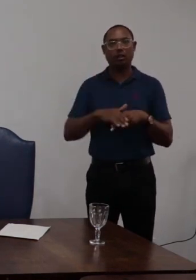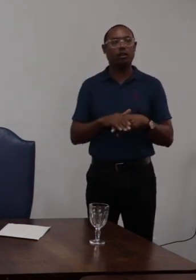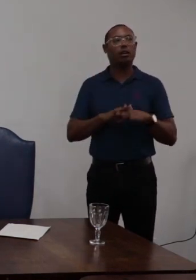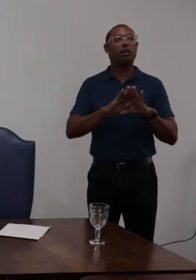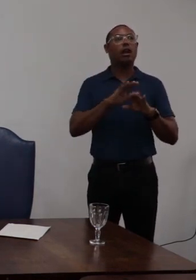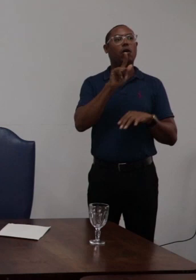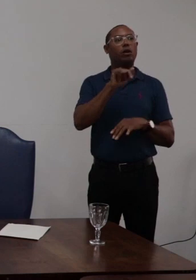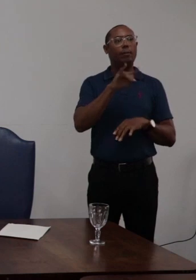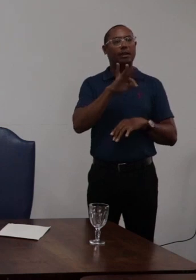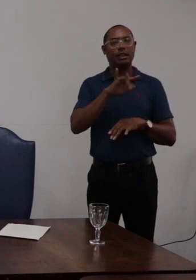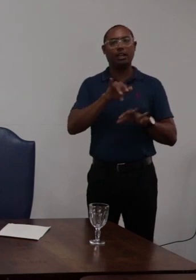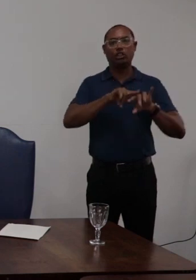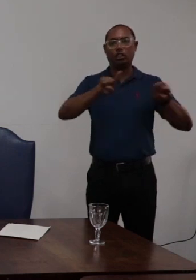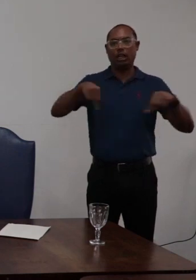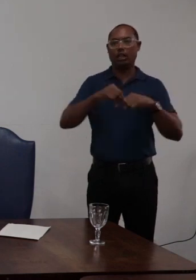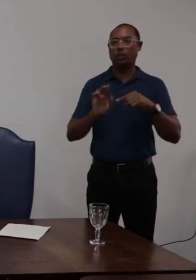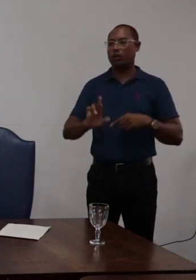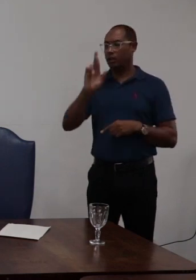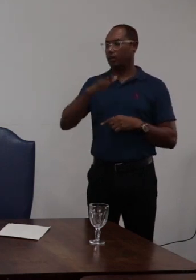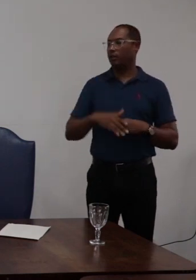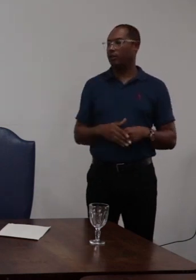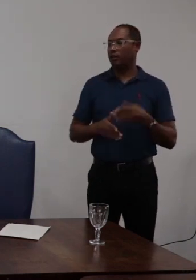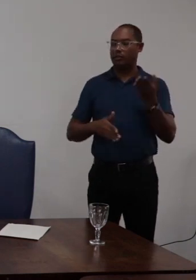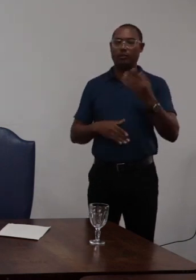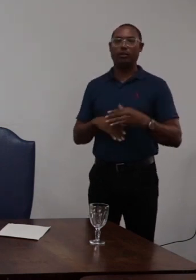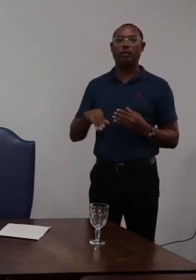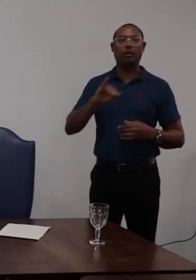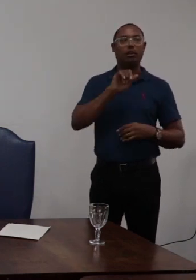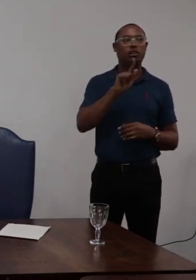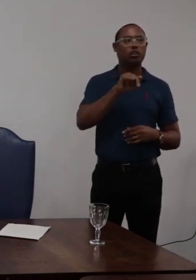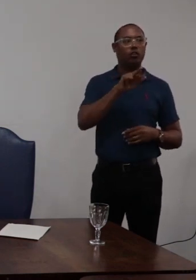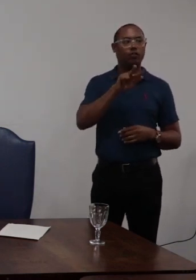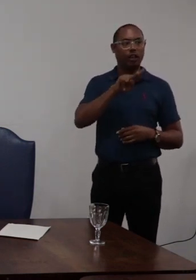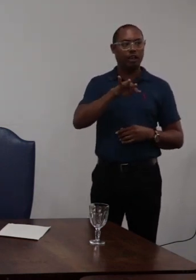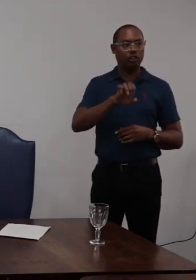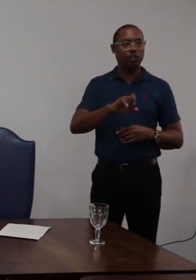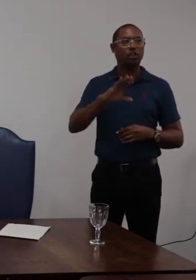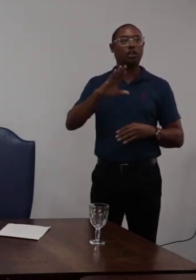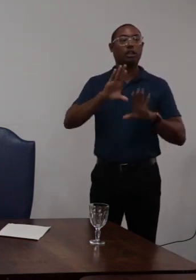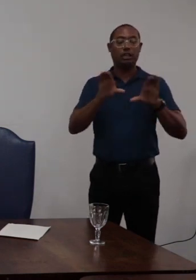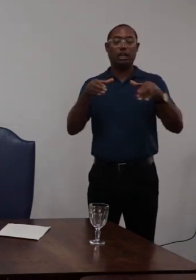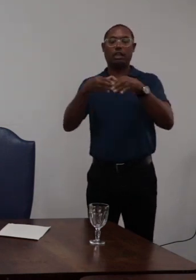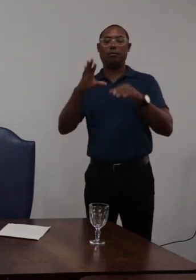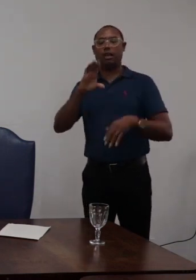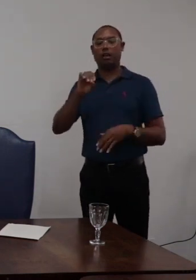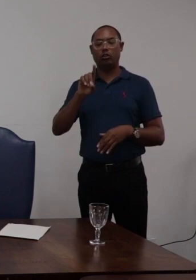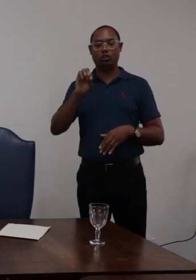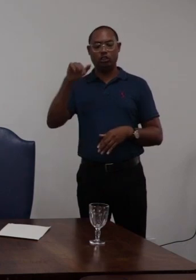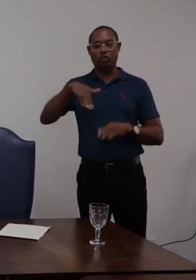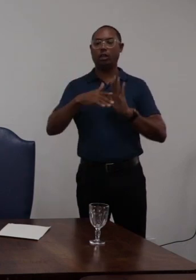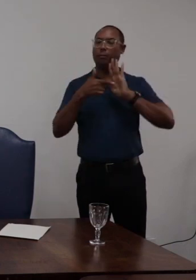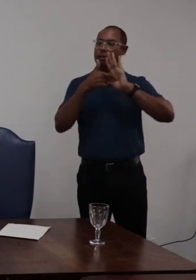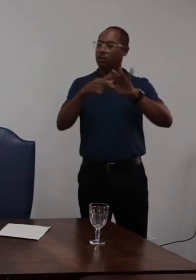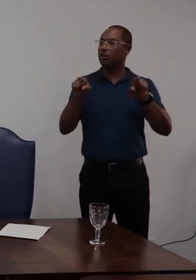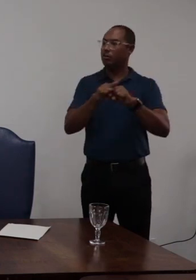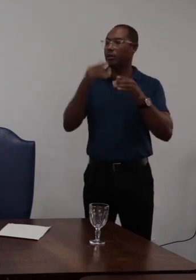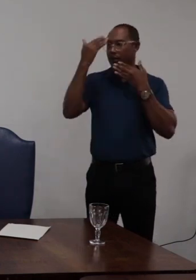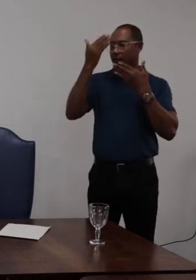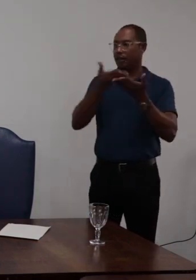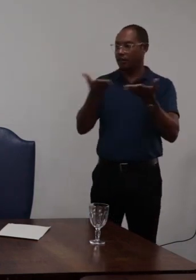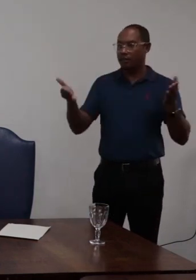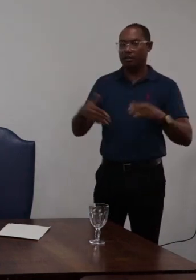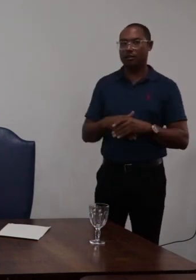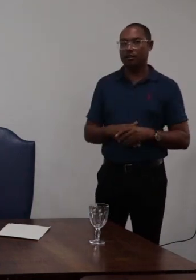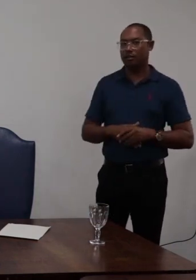gabinete da reitoria agradecer também a Giovanni e toda a equipe da Codim pela apresentação e agradecer também aqui a